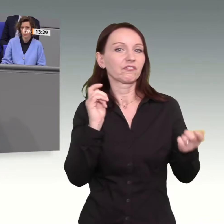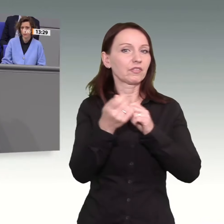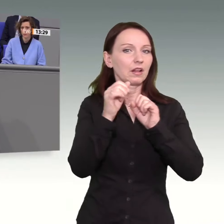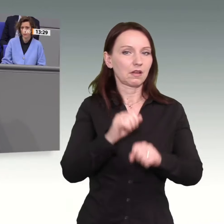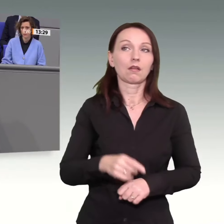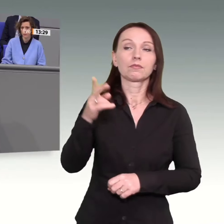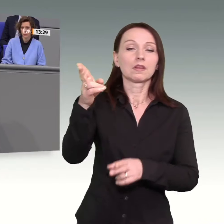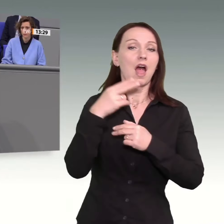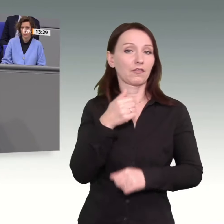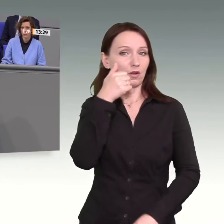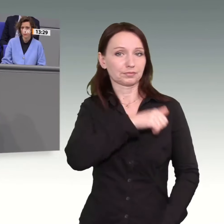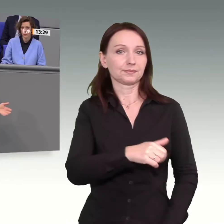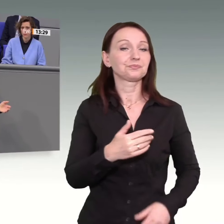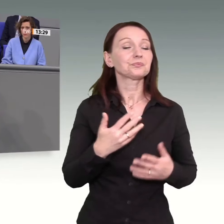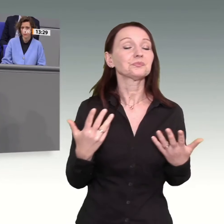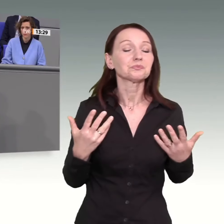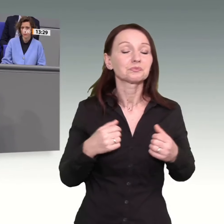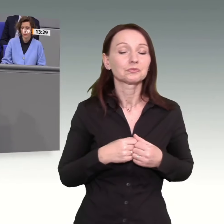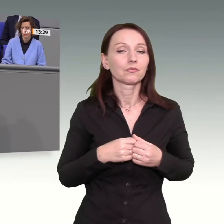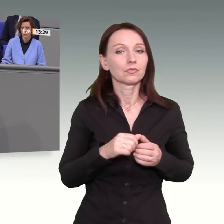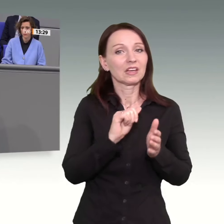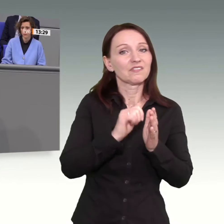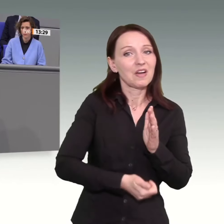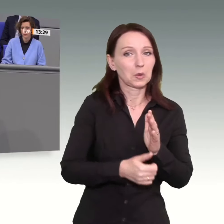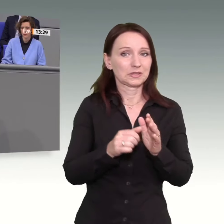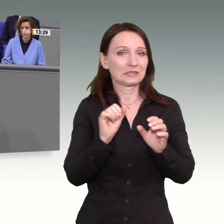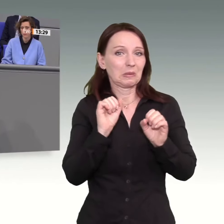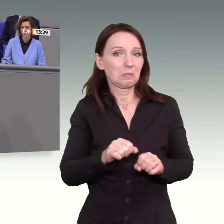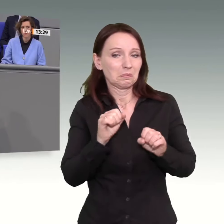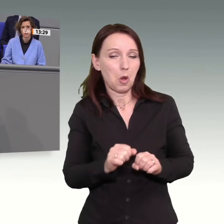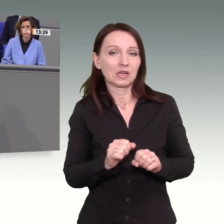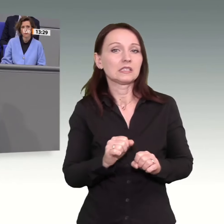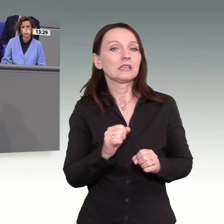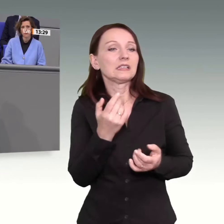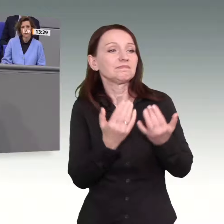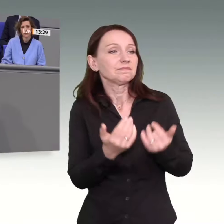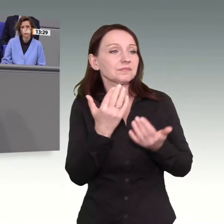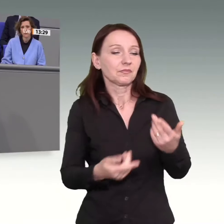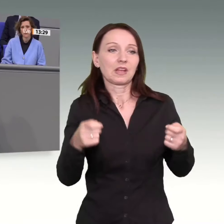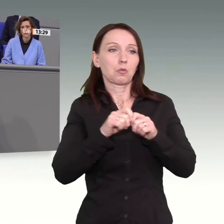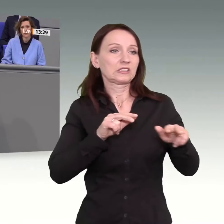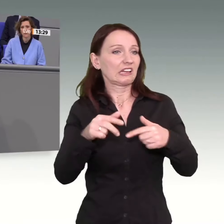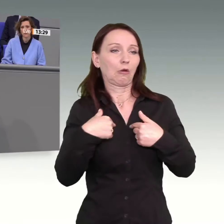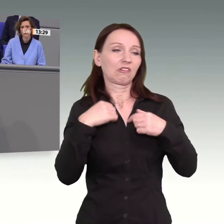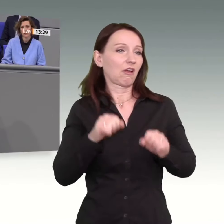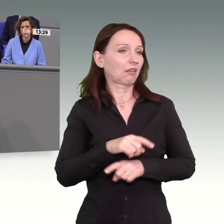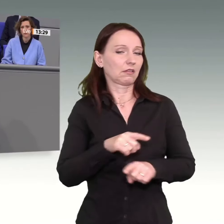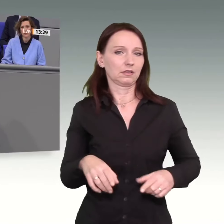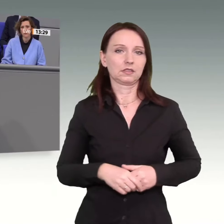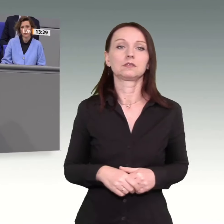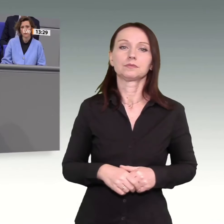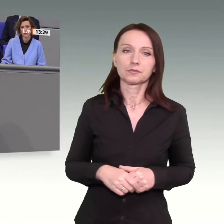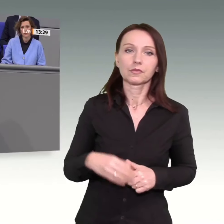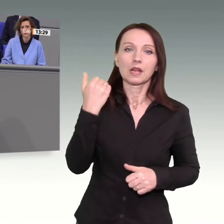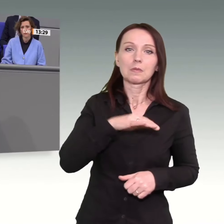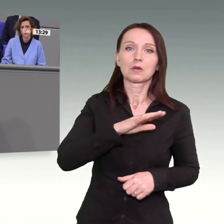lapidare Antwort, eine Quantifizierung möglicher Verluste, ist der Bundesregierung nicht möglich. Also, liebe Kollegen von der